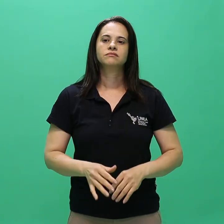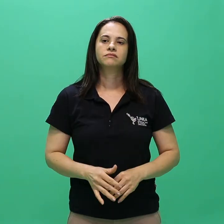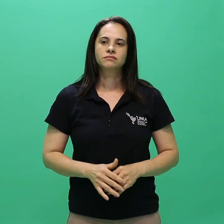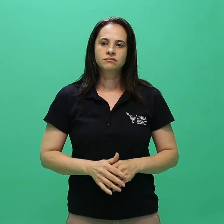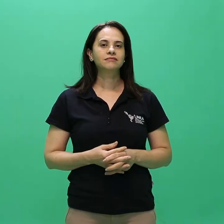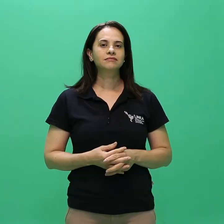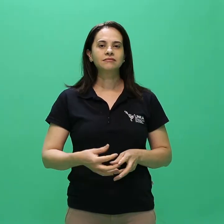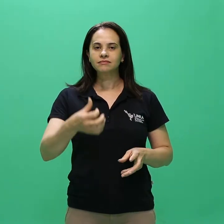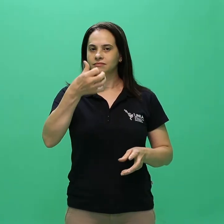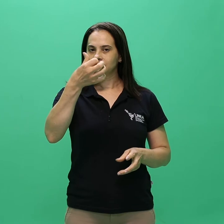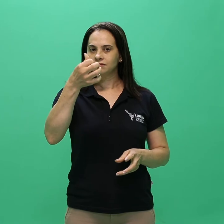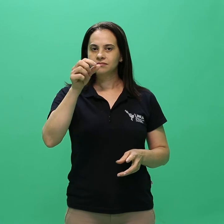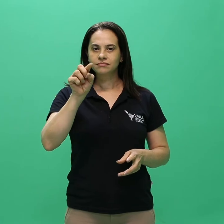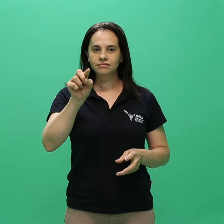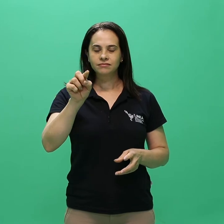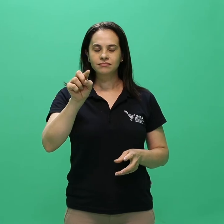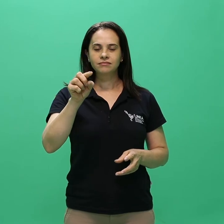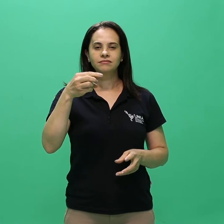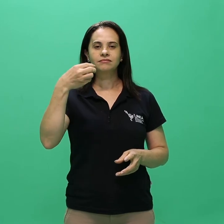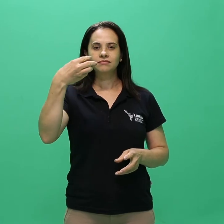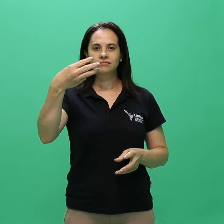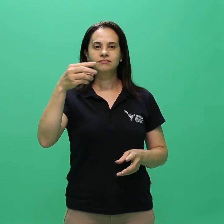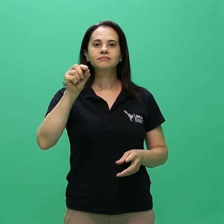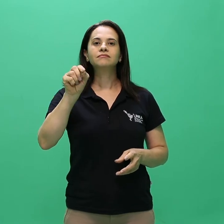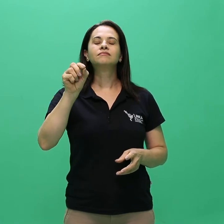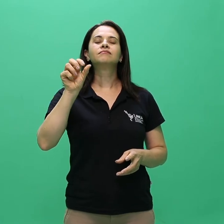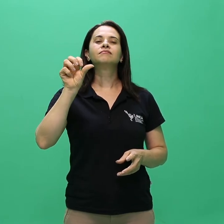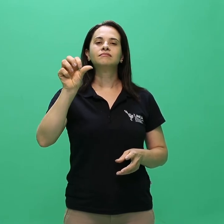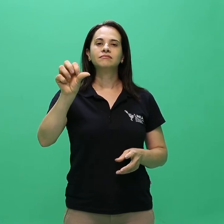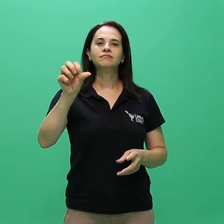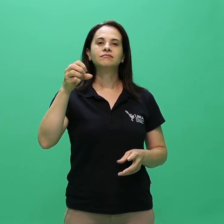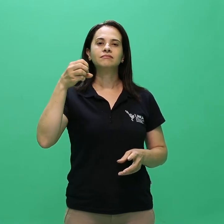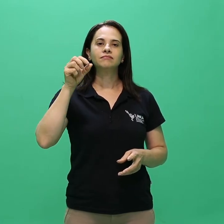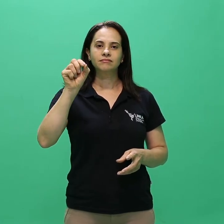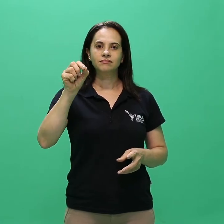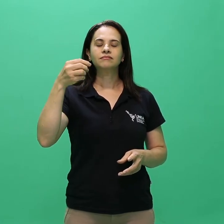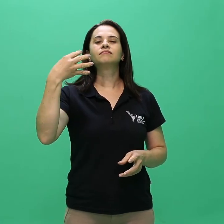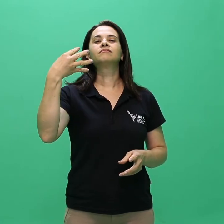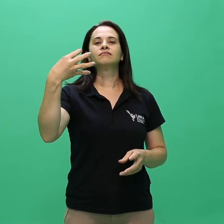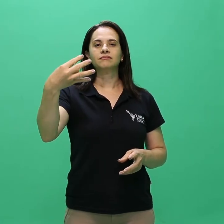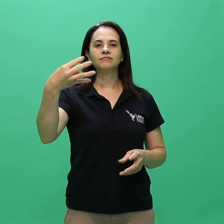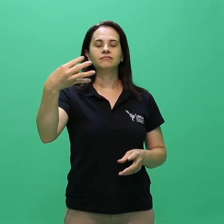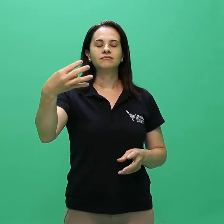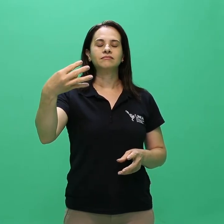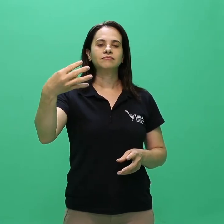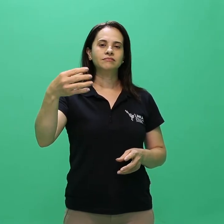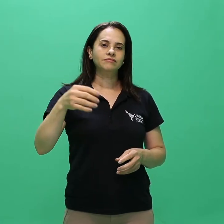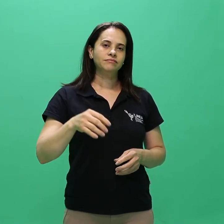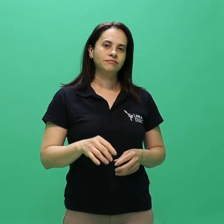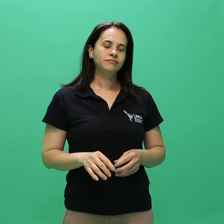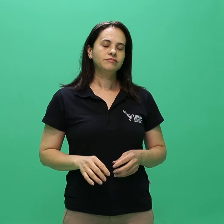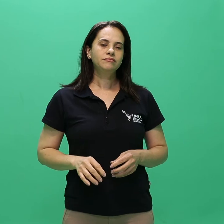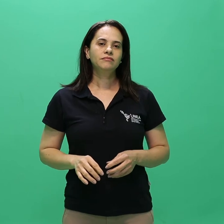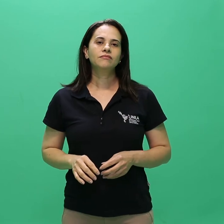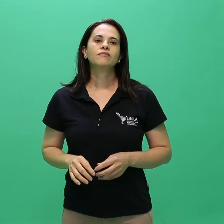6.3.9.4. Toda documentação